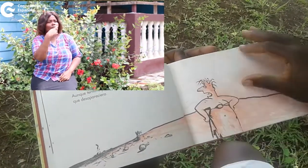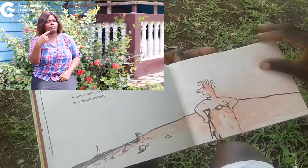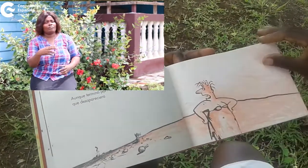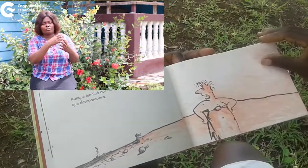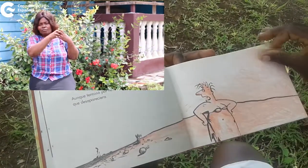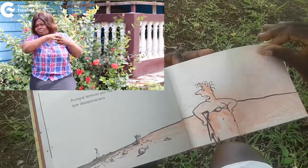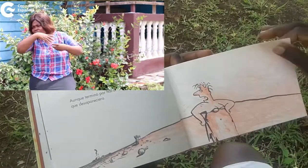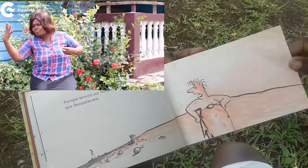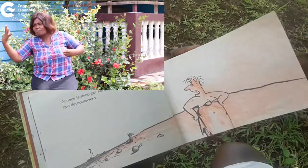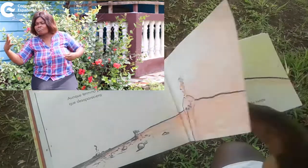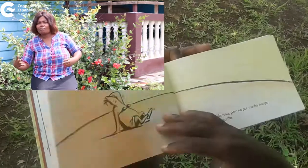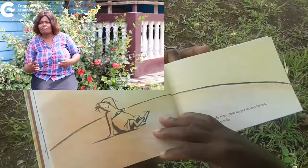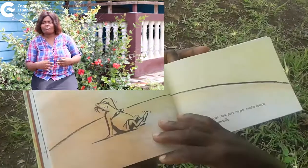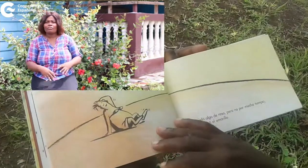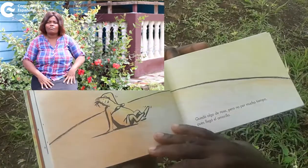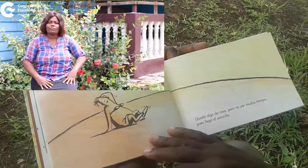Rojo que desapareciera.